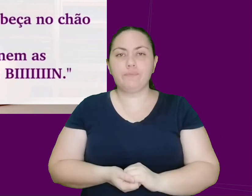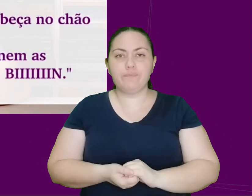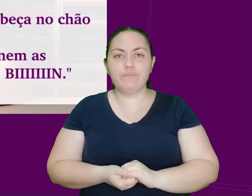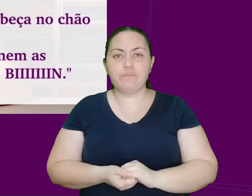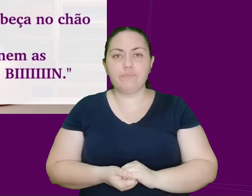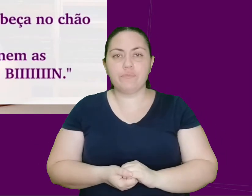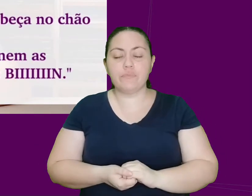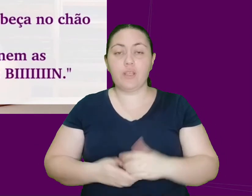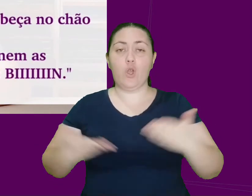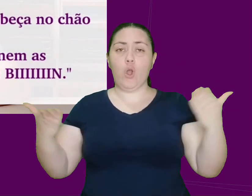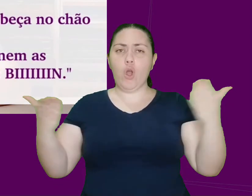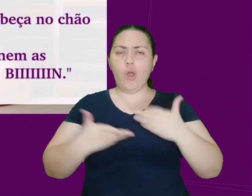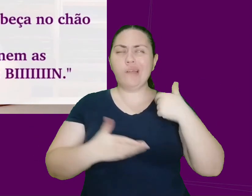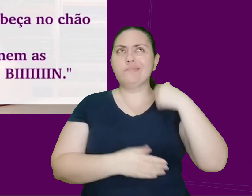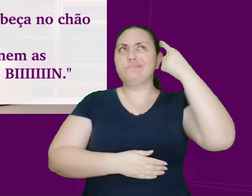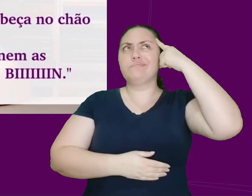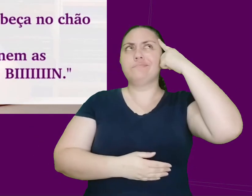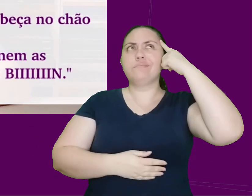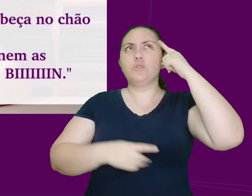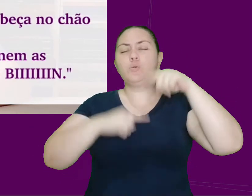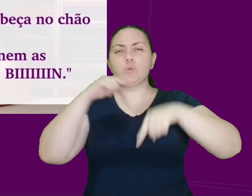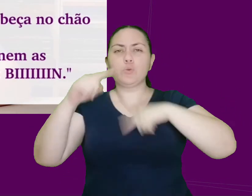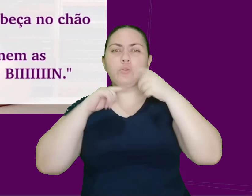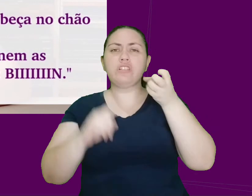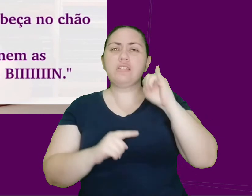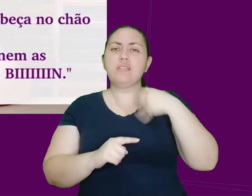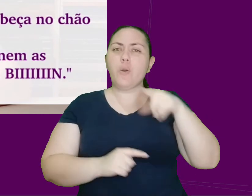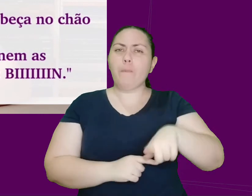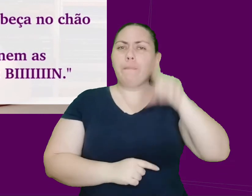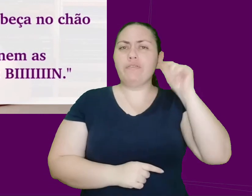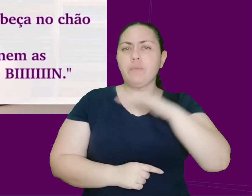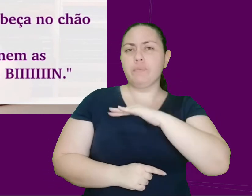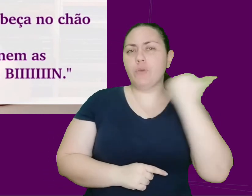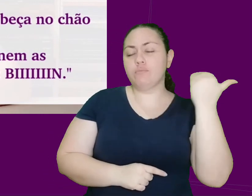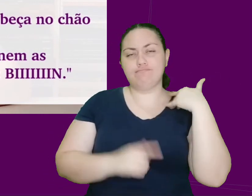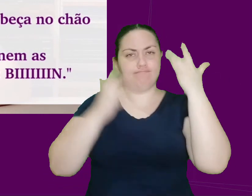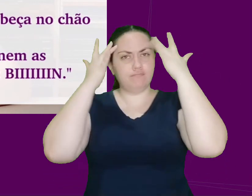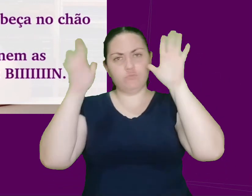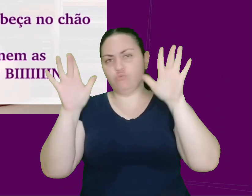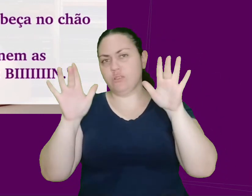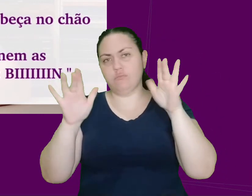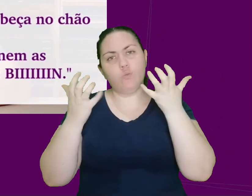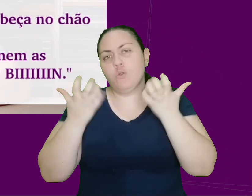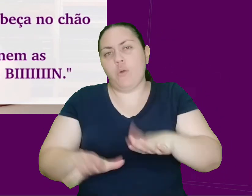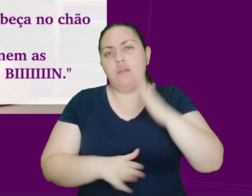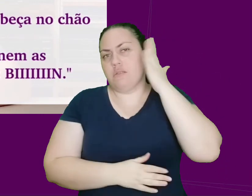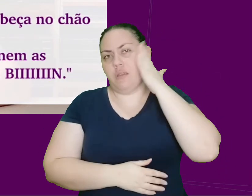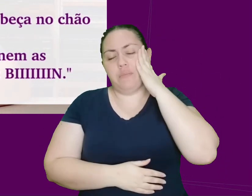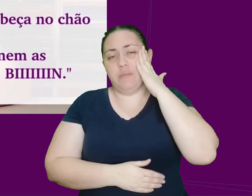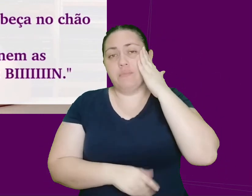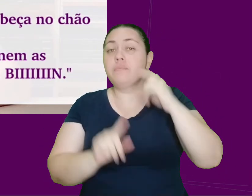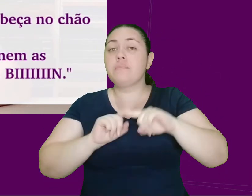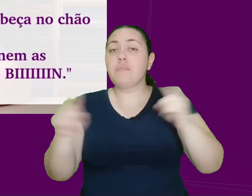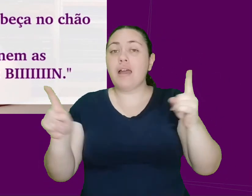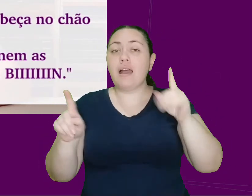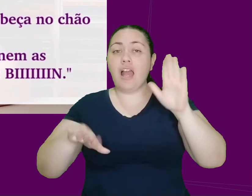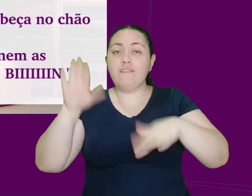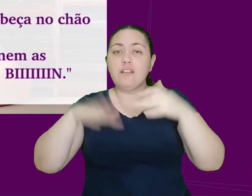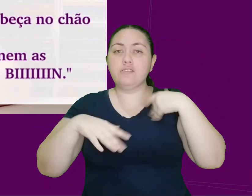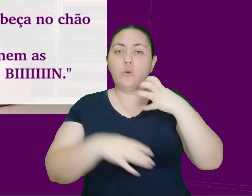Hoje em dia, me pergunto se preferiria estar morto. Não sei, nem quero saber. Só sei que, nas noites em que tem insônia,